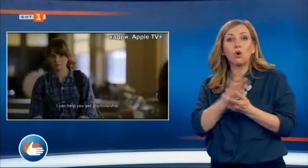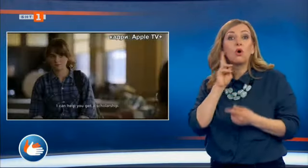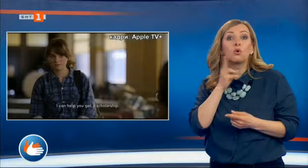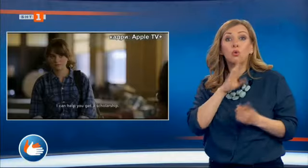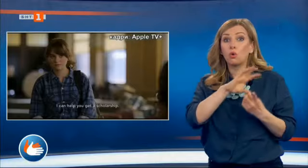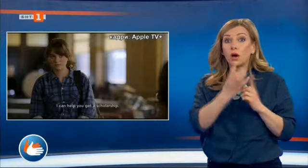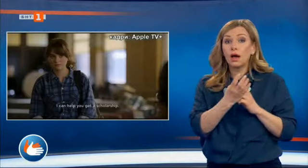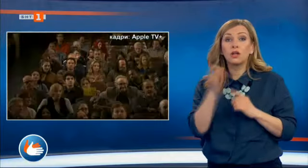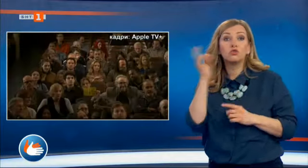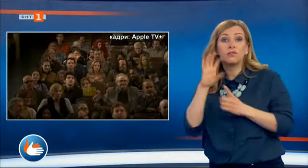чуваща култура?